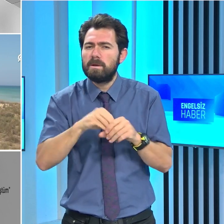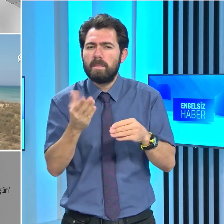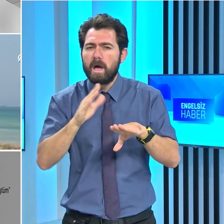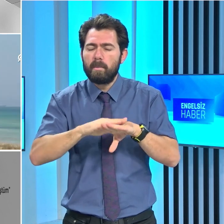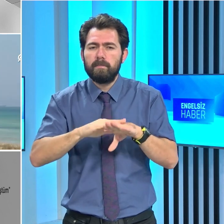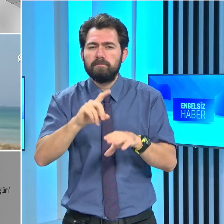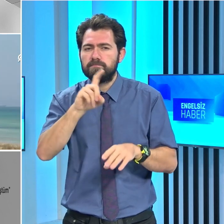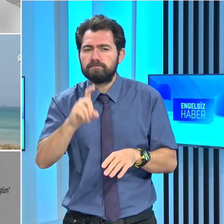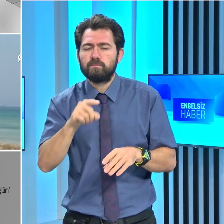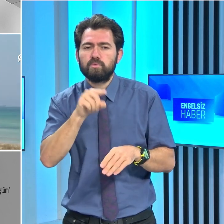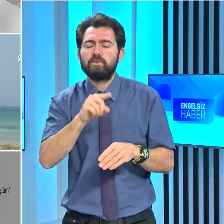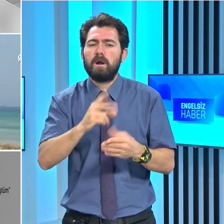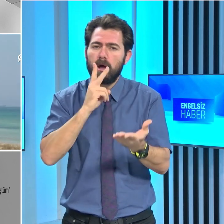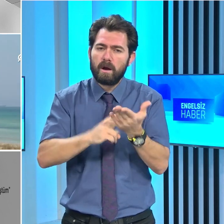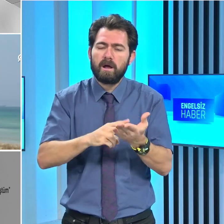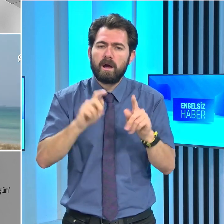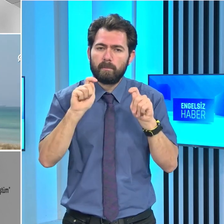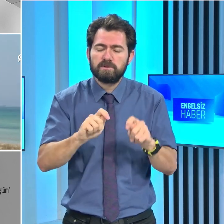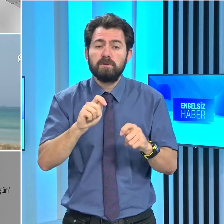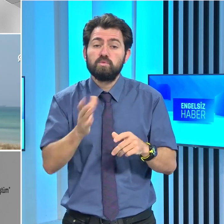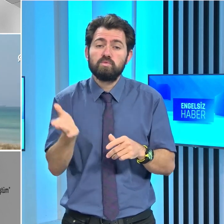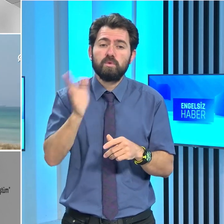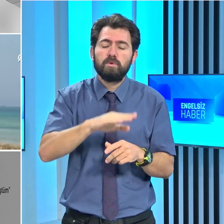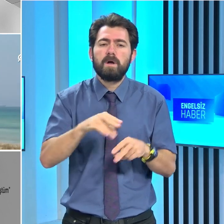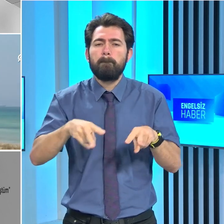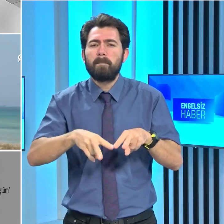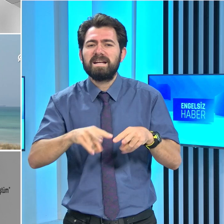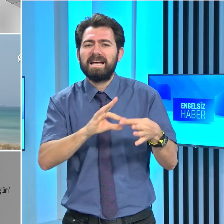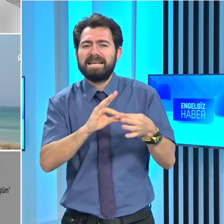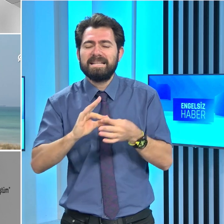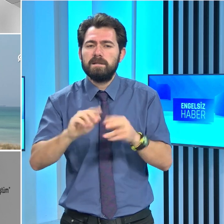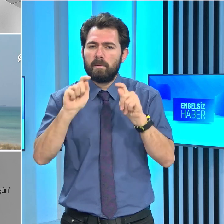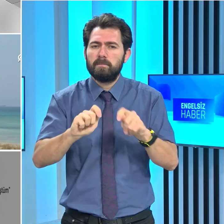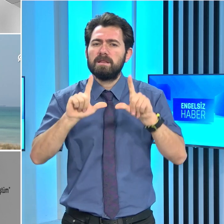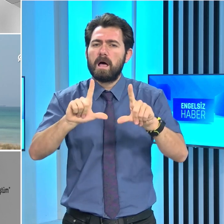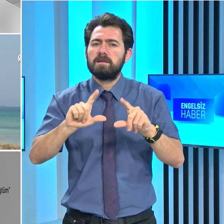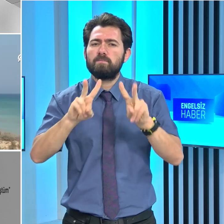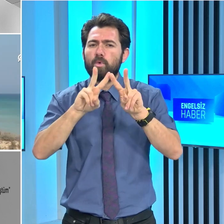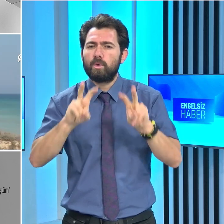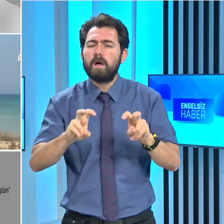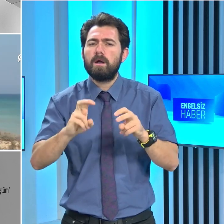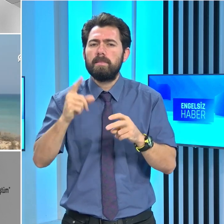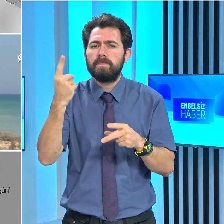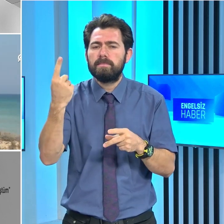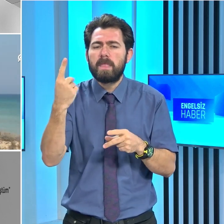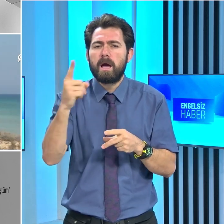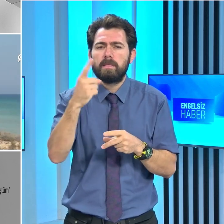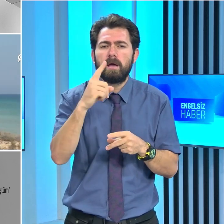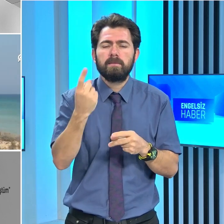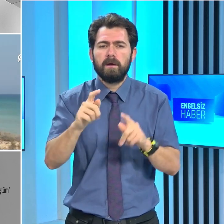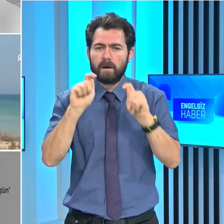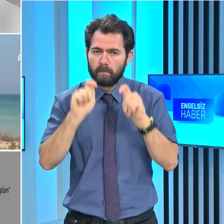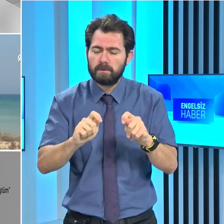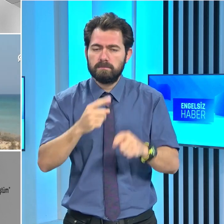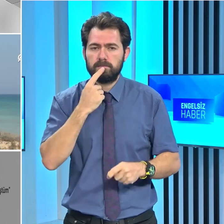tespit edeceğiz. Daha sonra inşallah Maraş'ta ilgili atılması gereken adımları birer birer atacağız